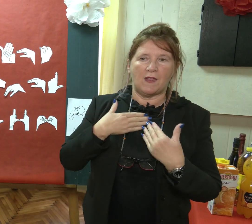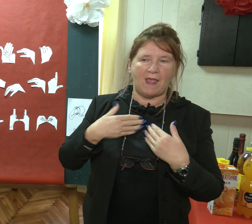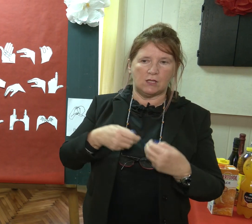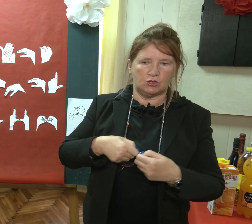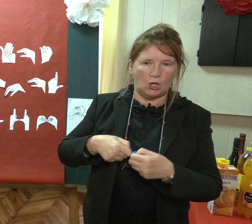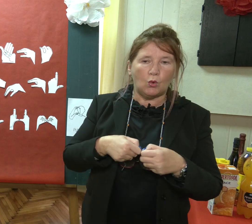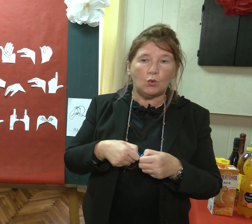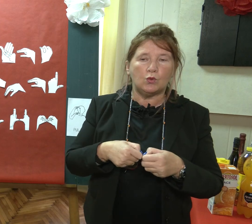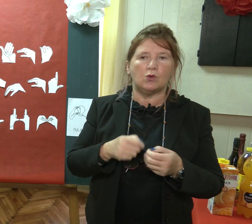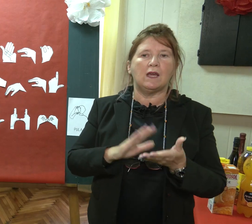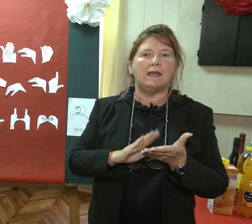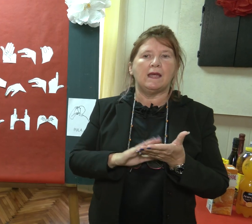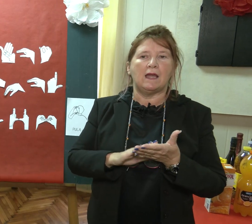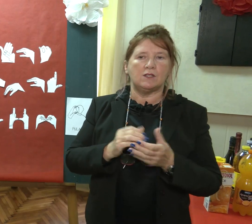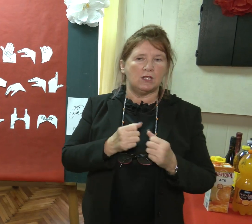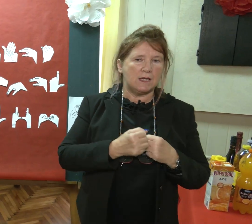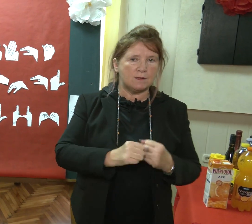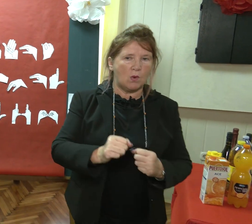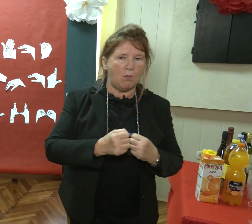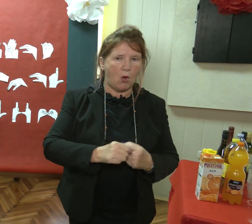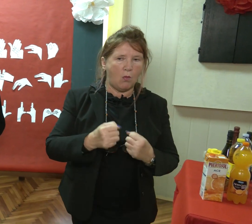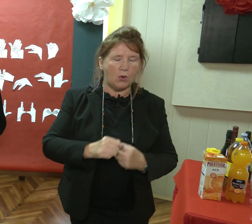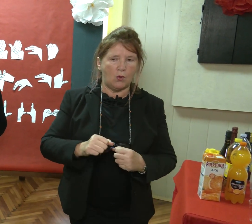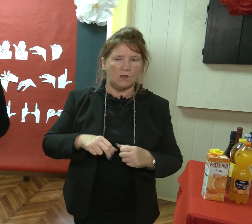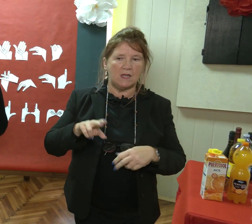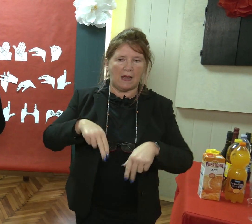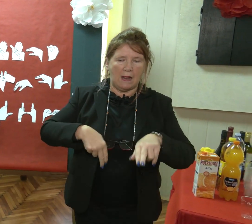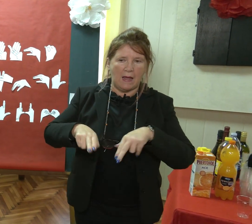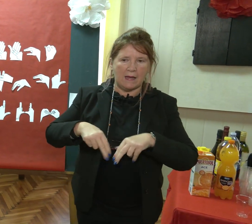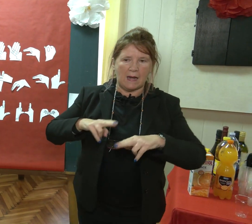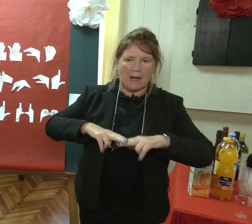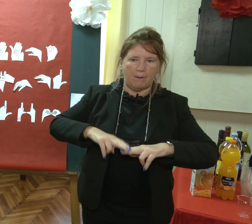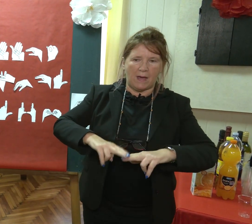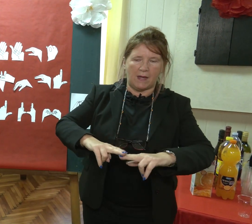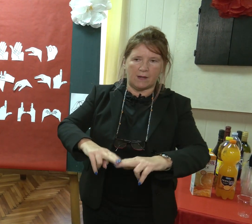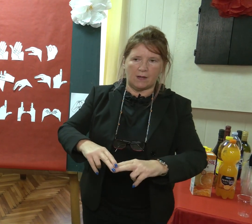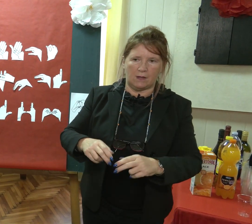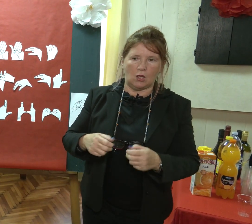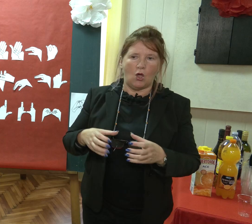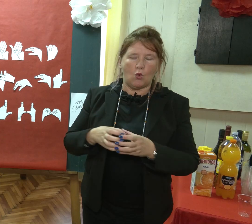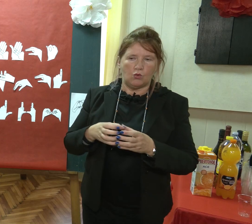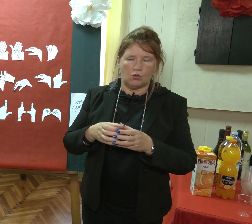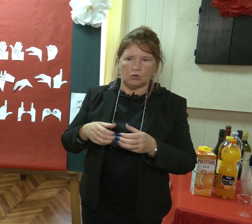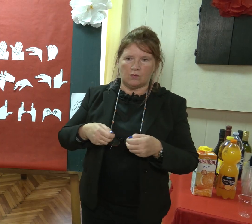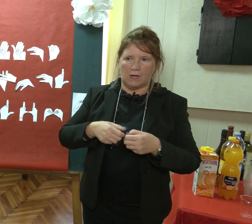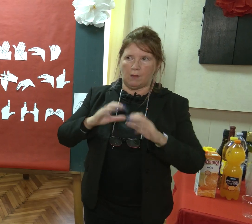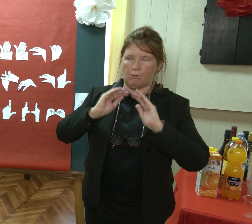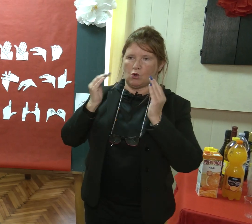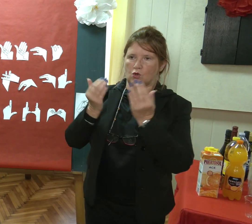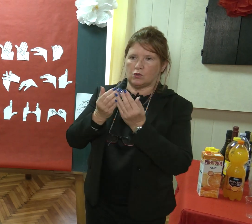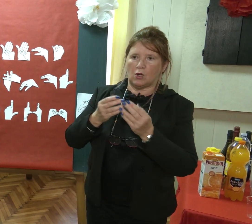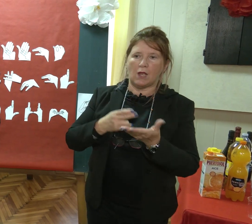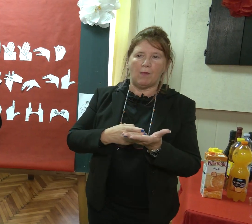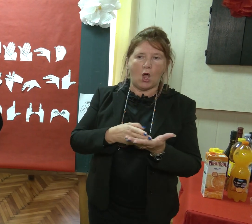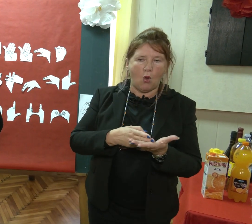udruge na način da smo prebrušili i prelakirali parkete u društvenim prostorijama u uredu